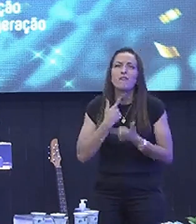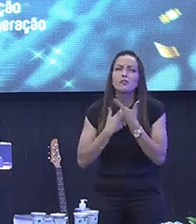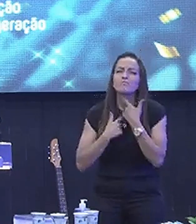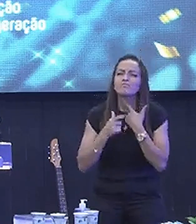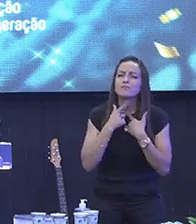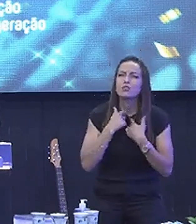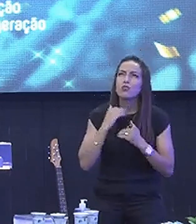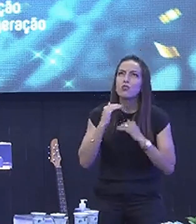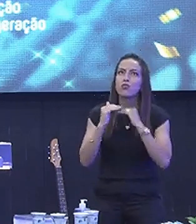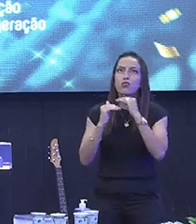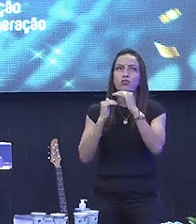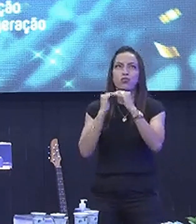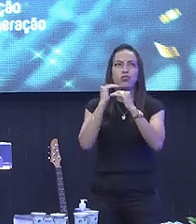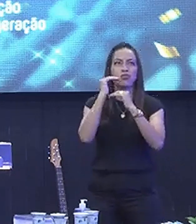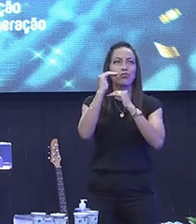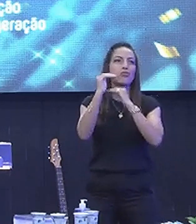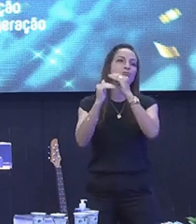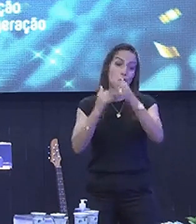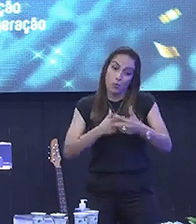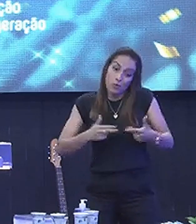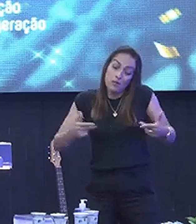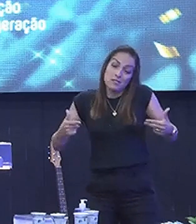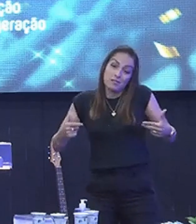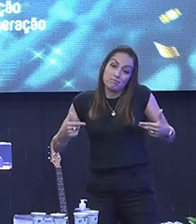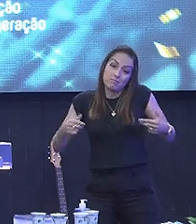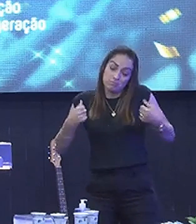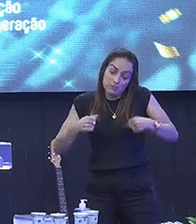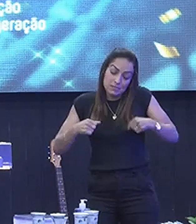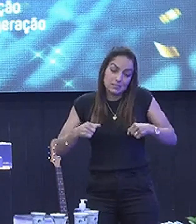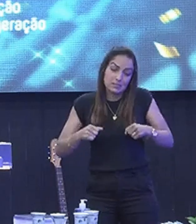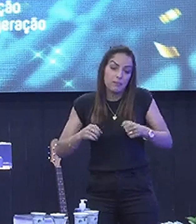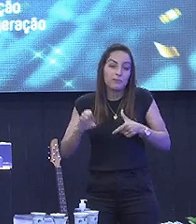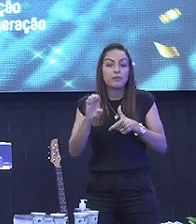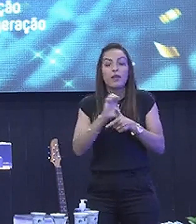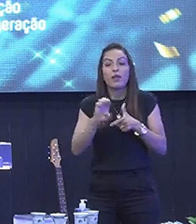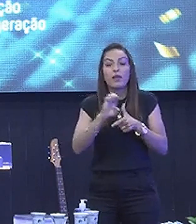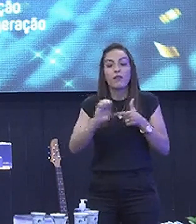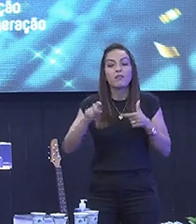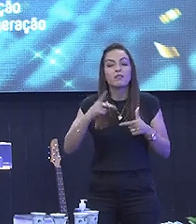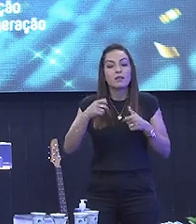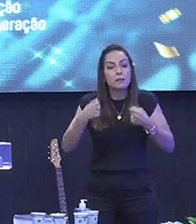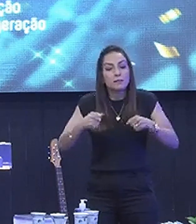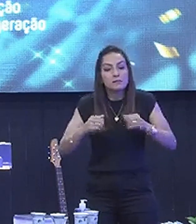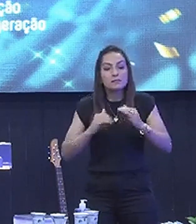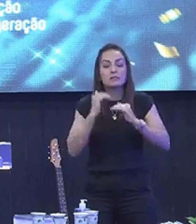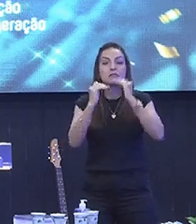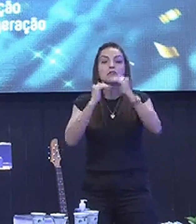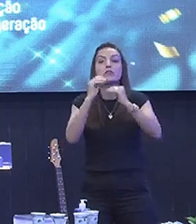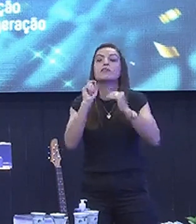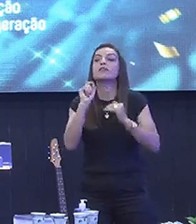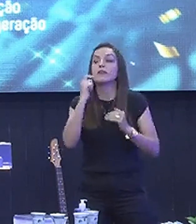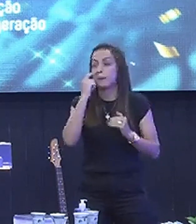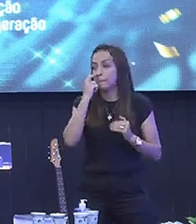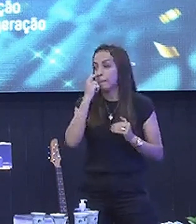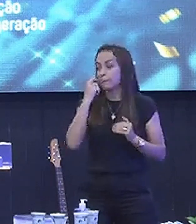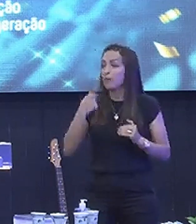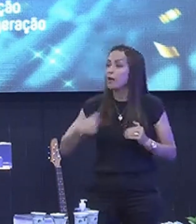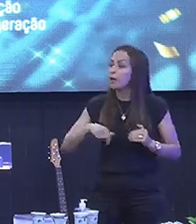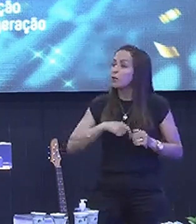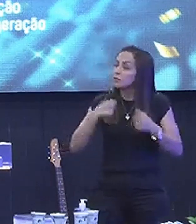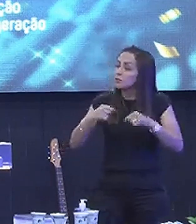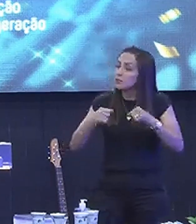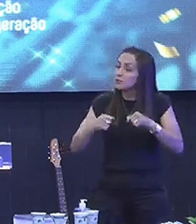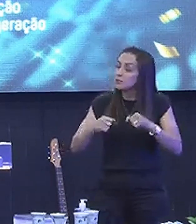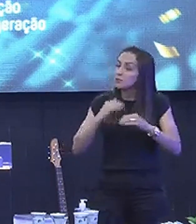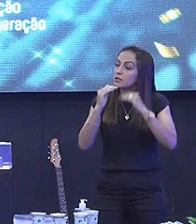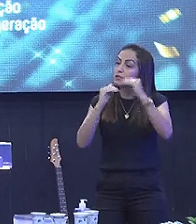é que nós cresçamos em alguma coisa Efésios fala que a gente tem que crescer em alguma coisa Não, fala que nós temos que crescer